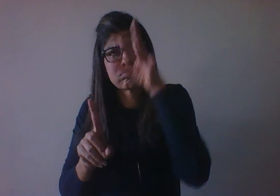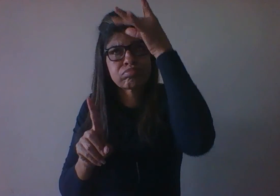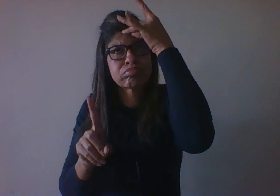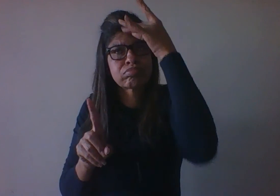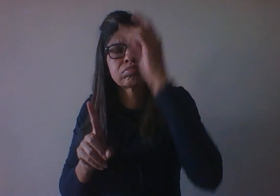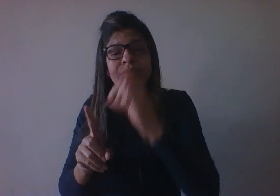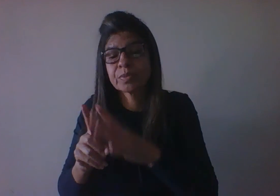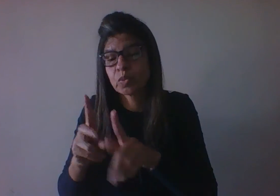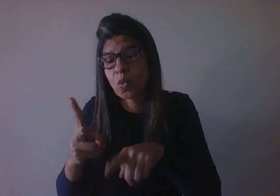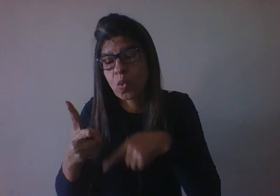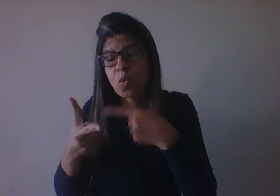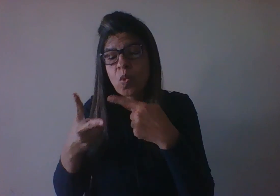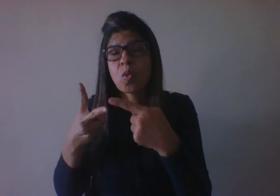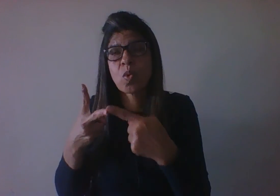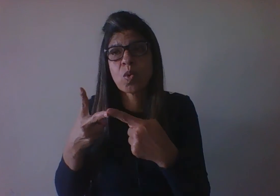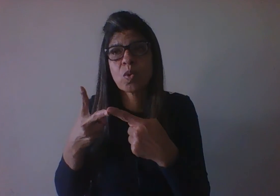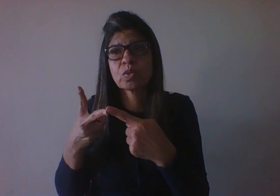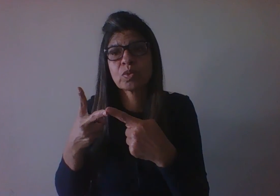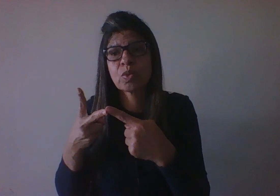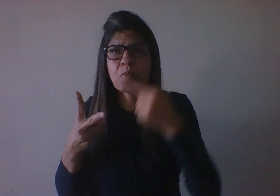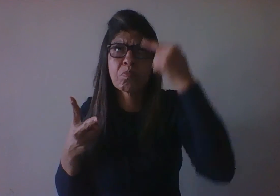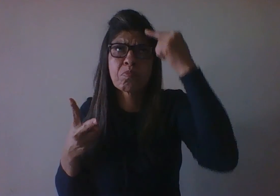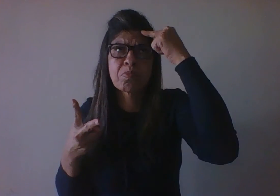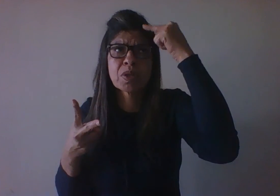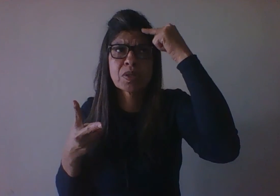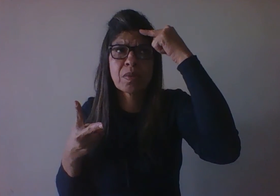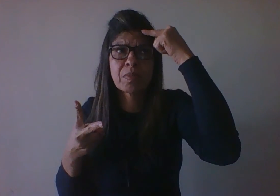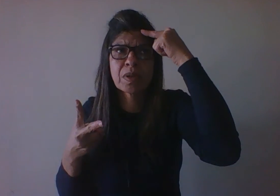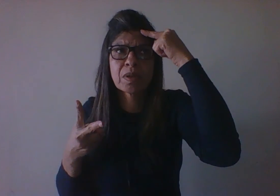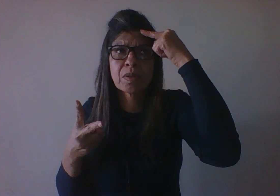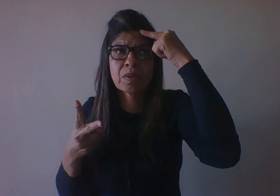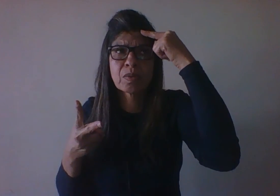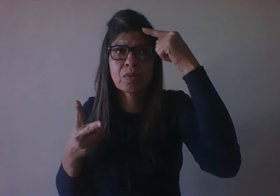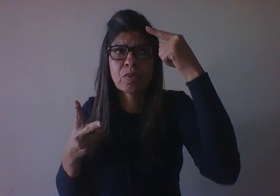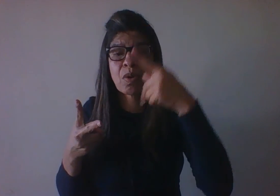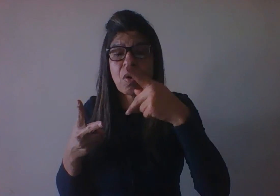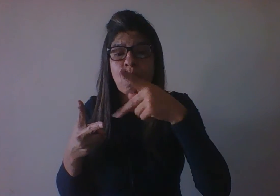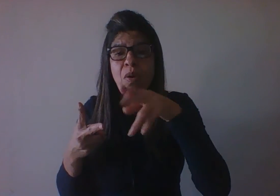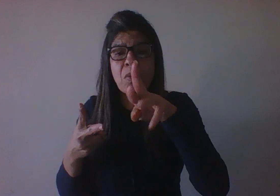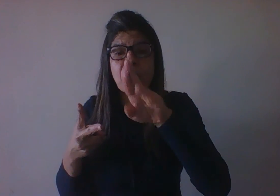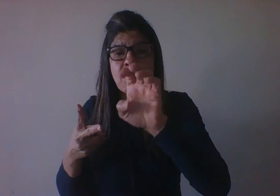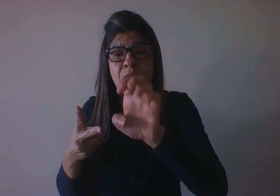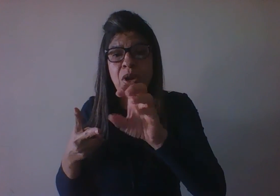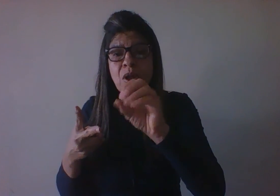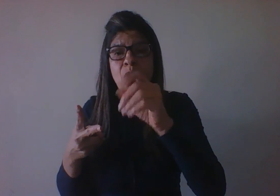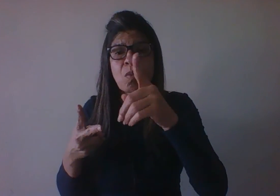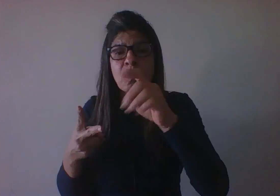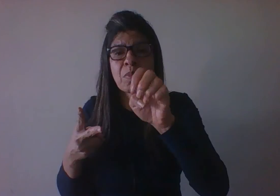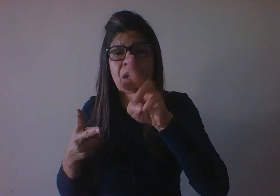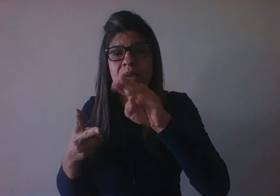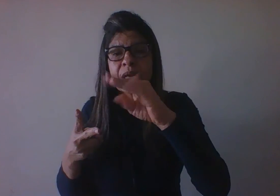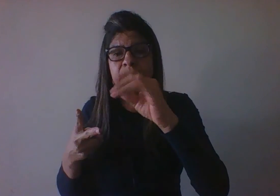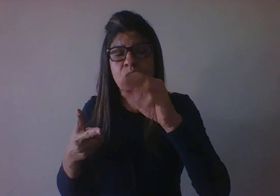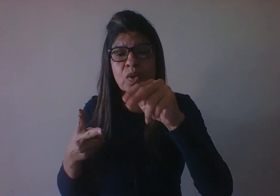estágio, o estágio do pensamento pré-operacional, que ele vai elencar ali mais ou menos dos dois aos sete anos de idade,